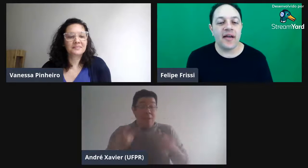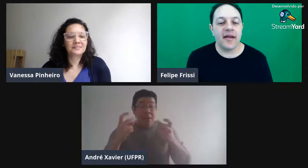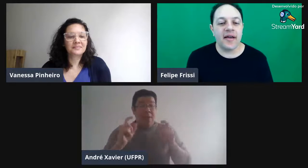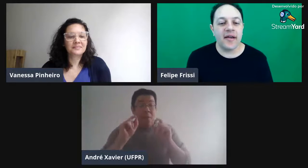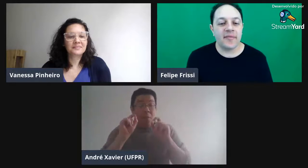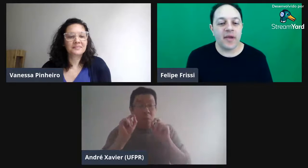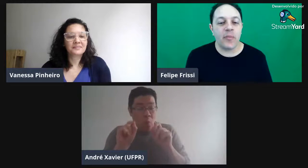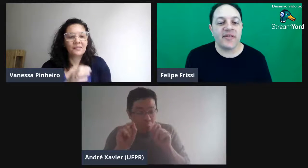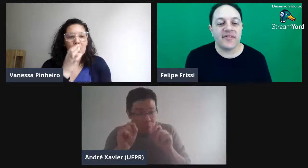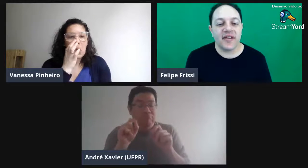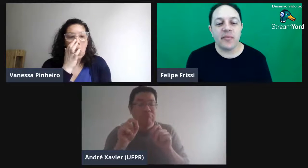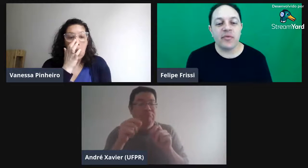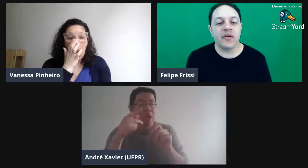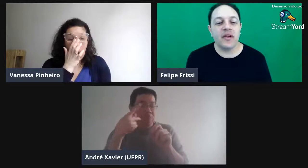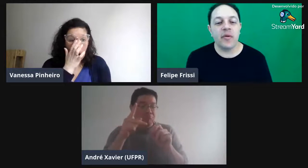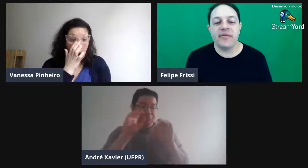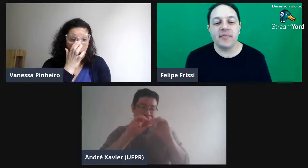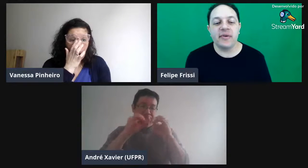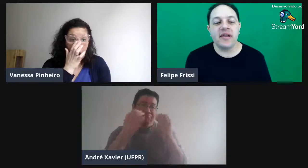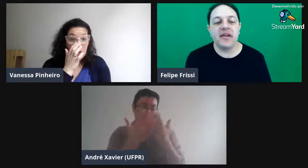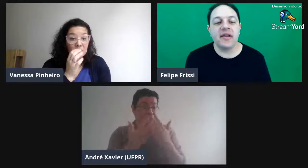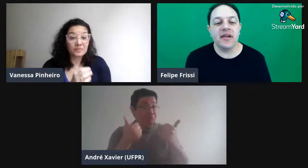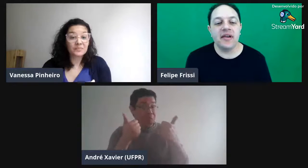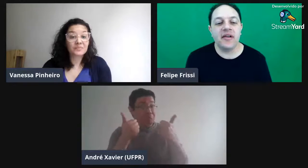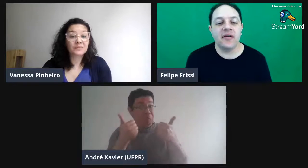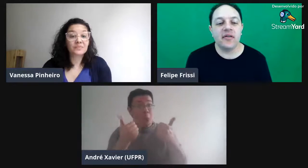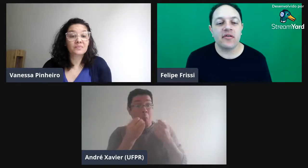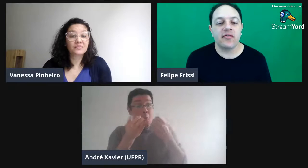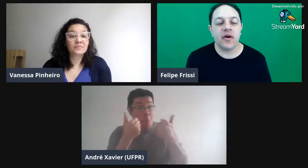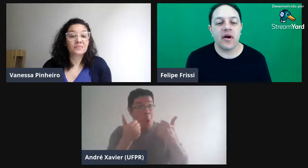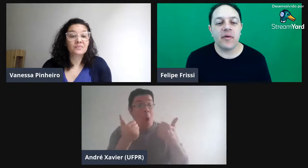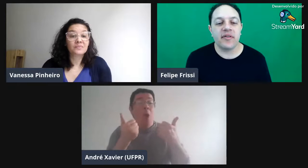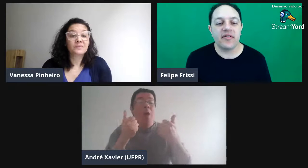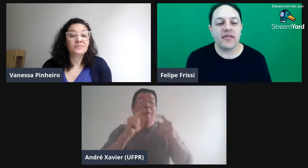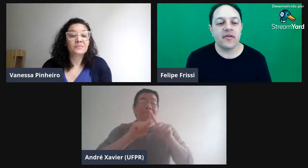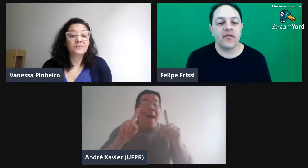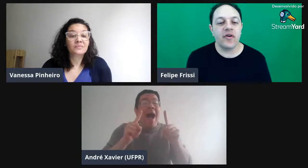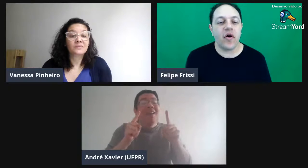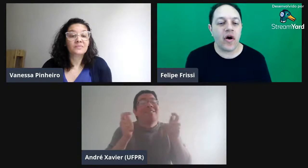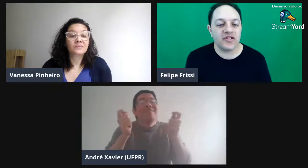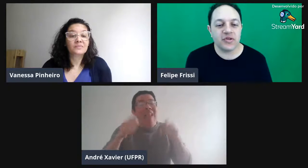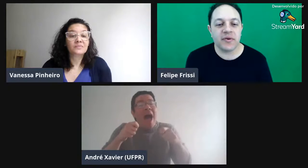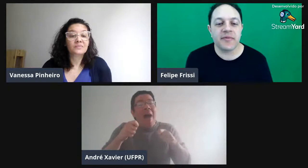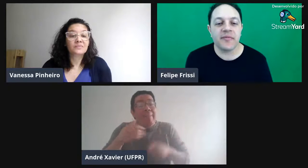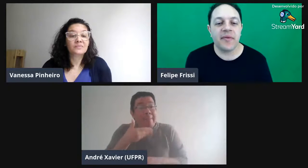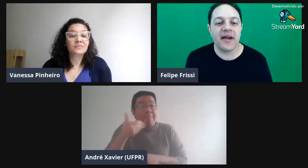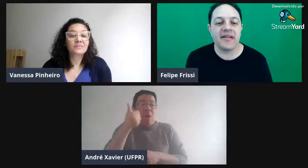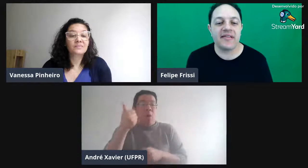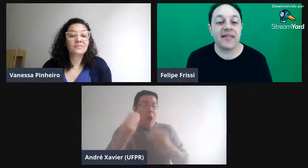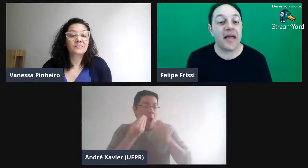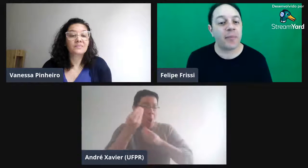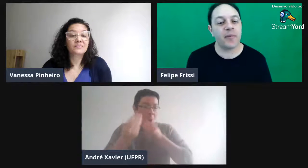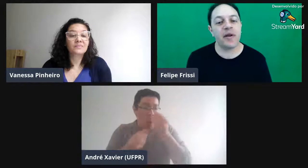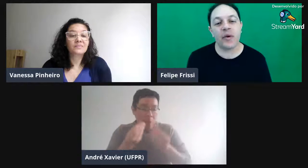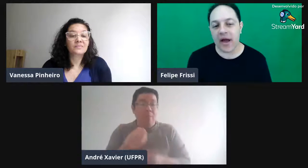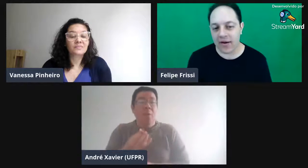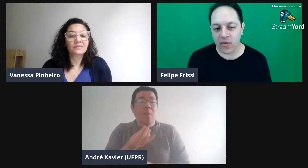Eu percebo, eu percebi que sua apresentação foi ótima, mas dá para melhorar.